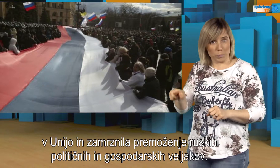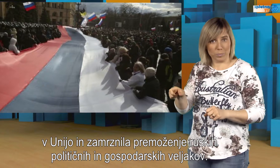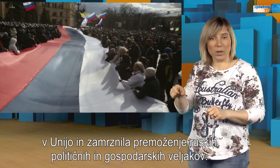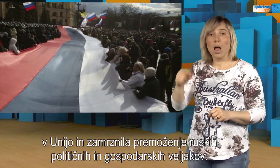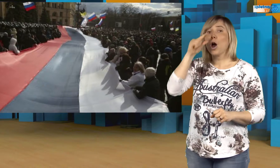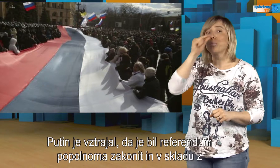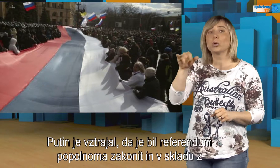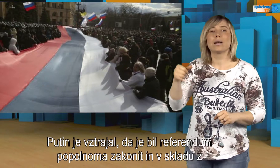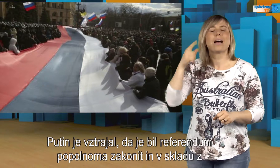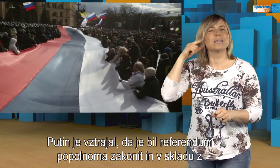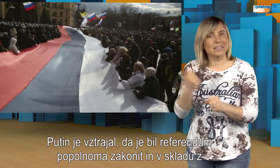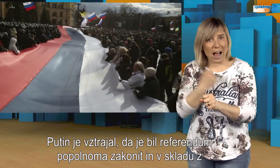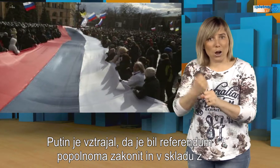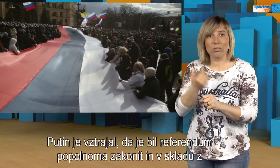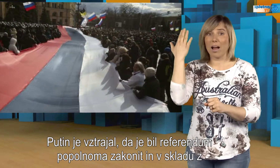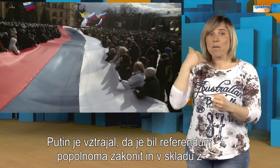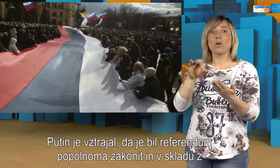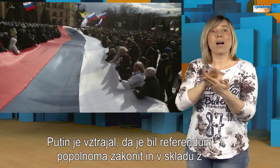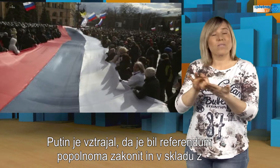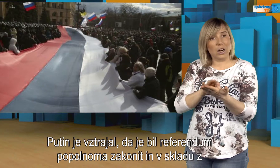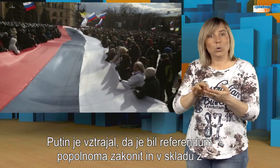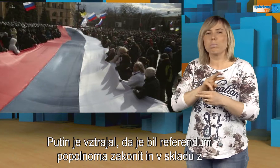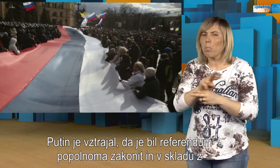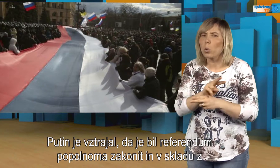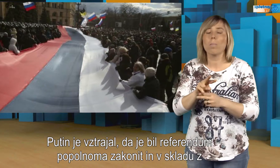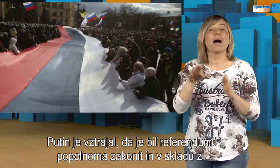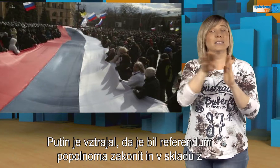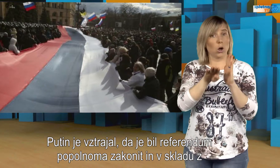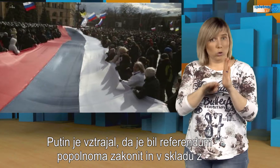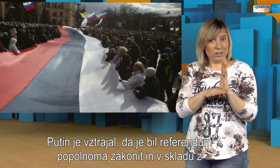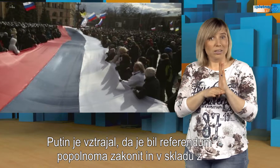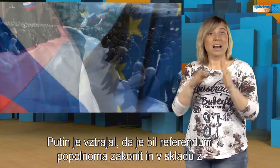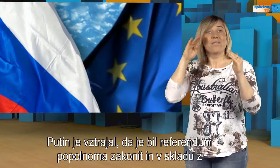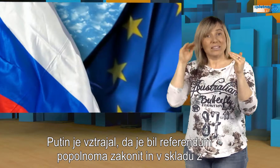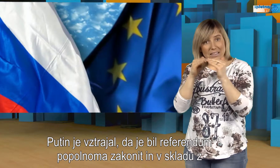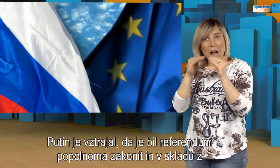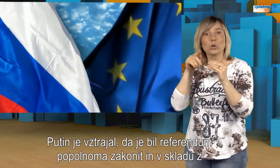Putin je ustrajal, da je bil referendum popolnoma zakoniti in v skladu z mednarodnim pravom.